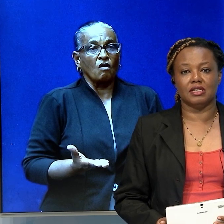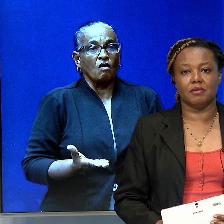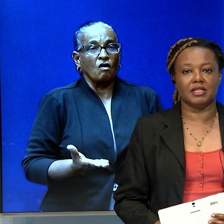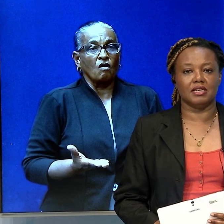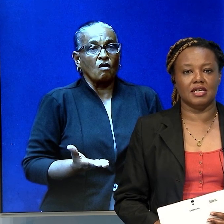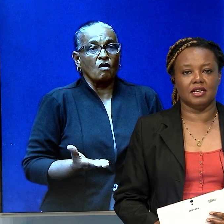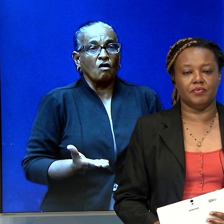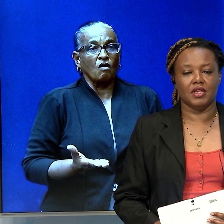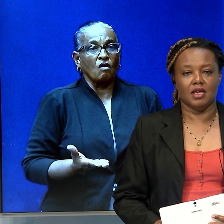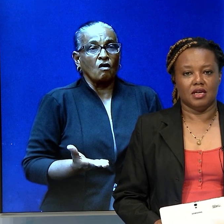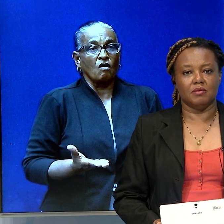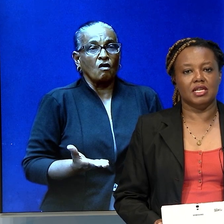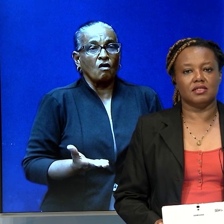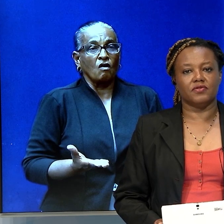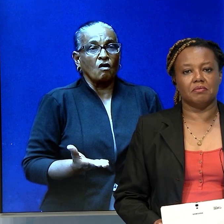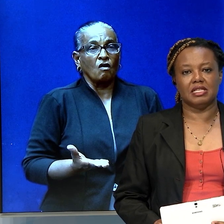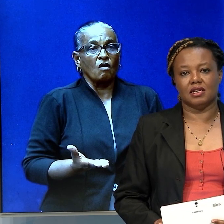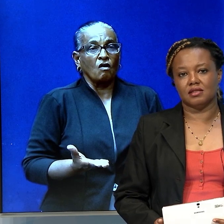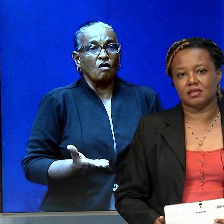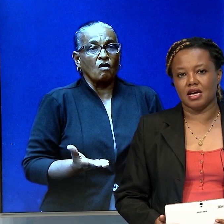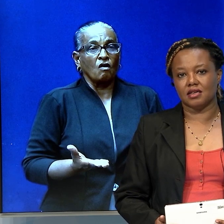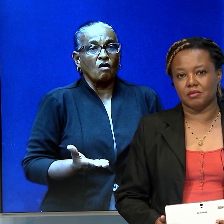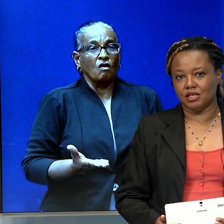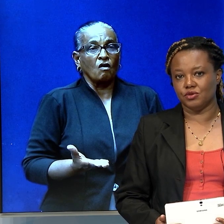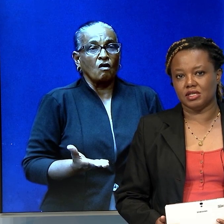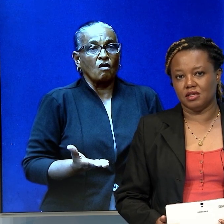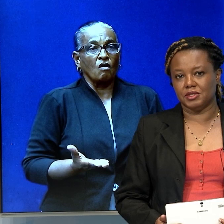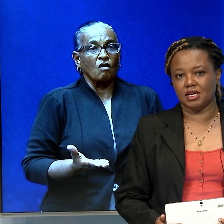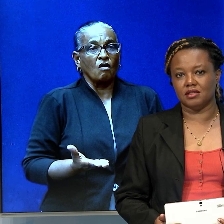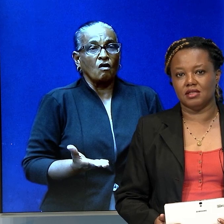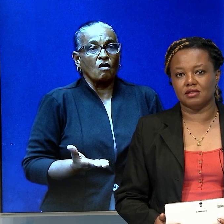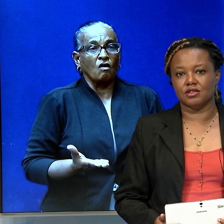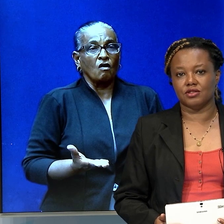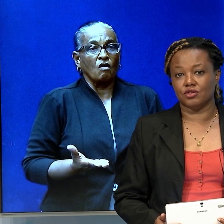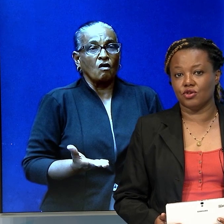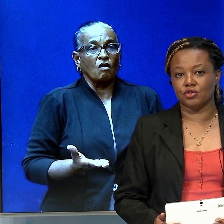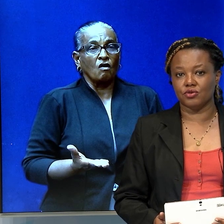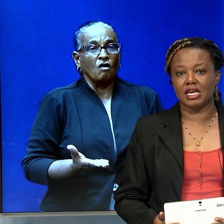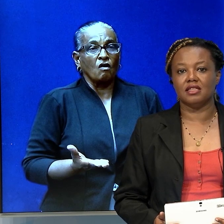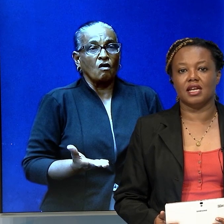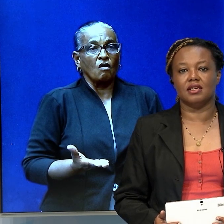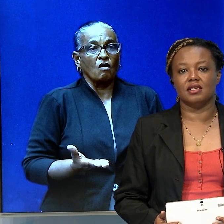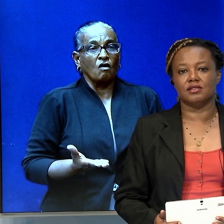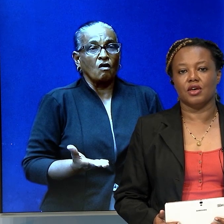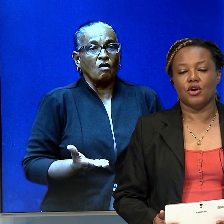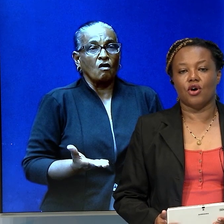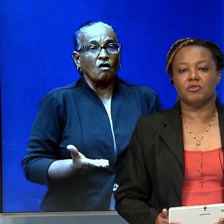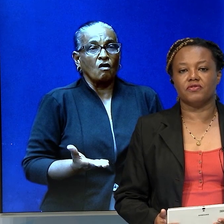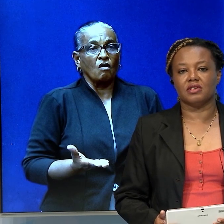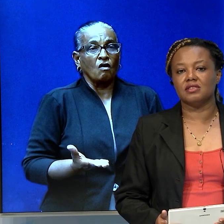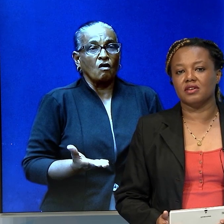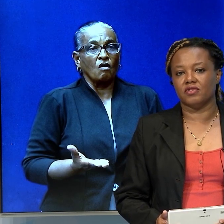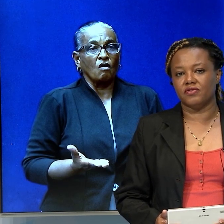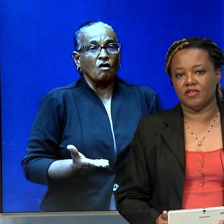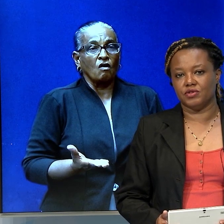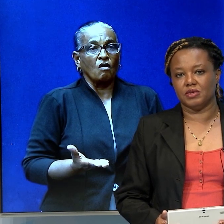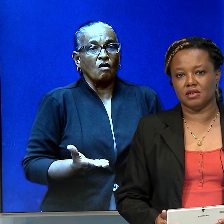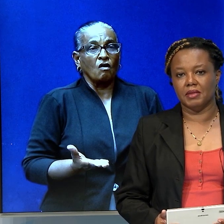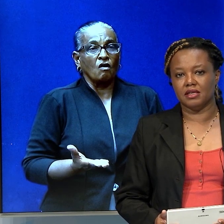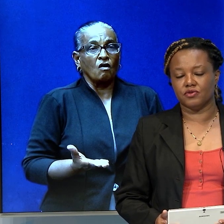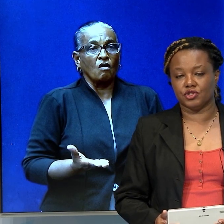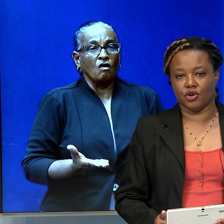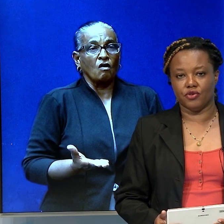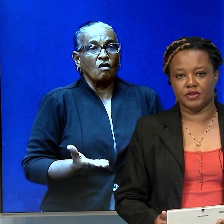burgers zullen repatriëren. De minister van Buitenlandse Zaken, Maiknoor Salim, zegt dat er tot nog toe geen reden is om de verkiezing van